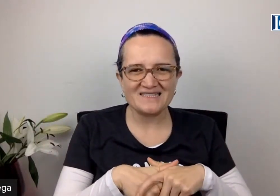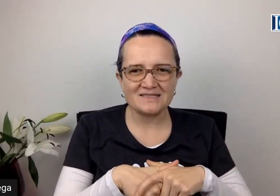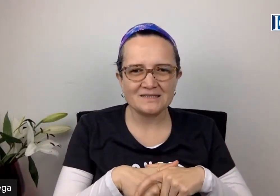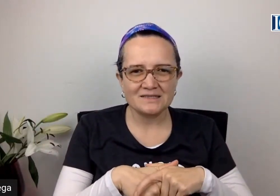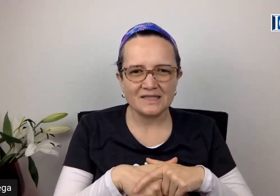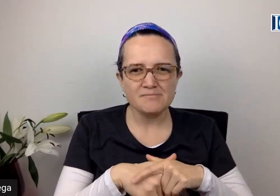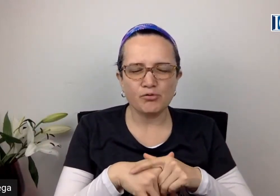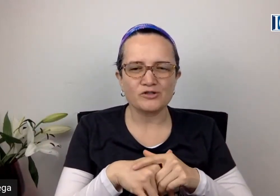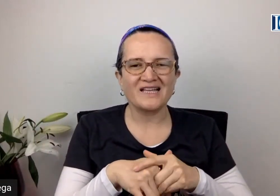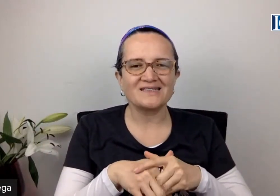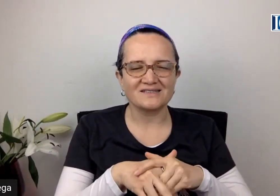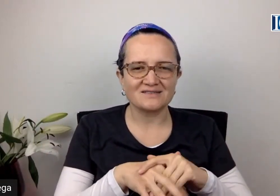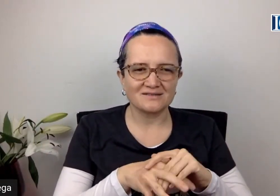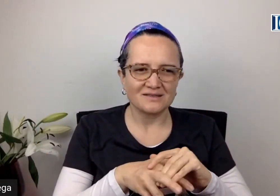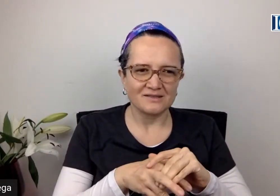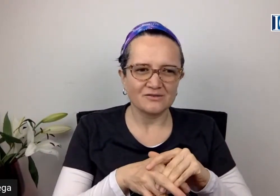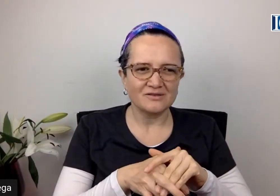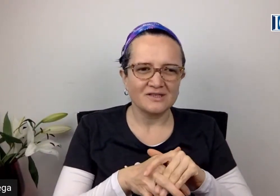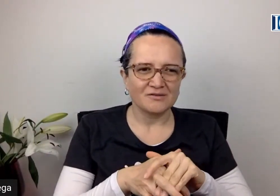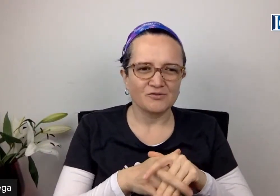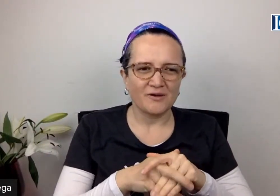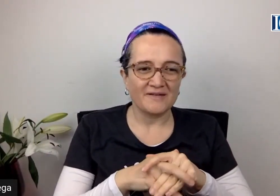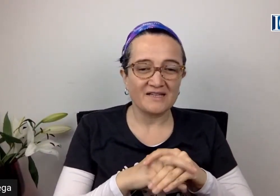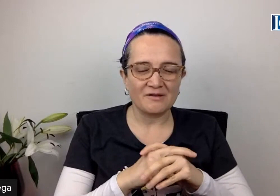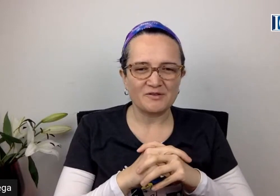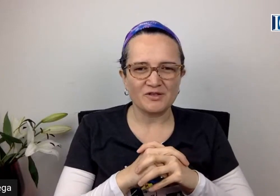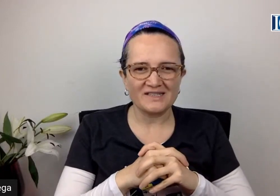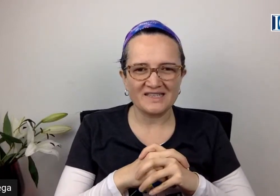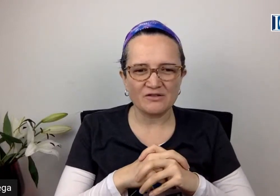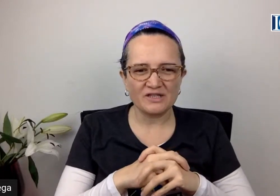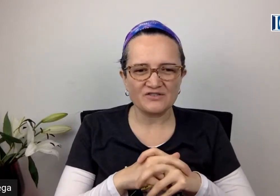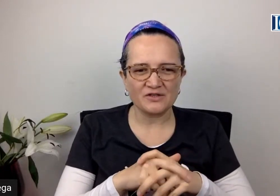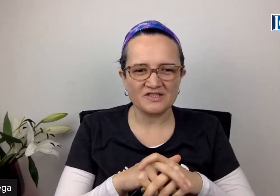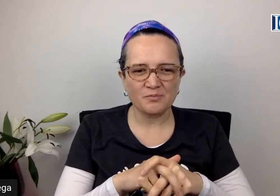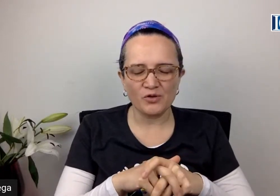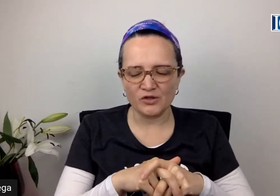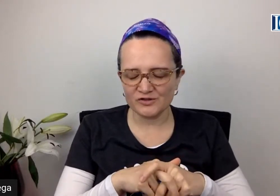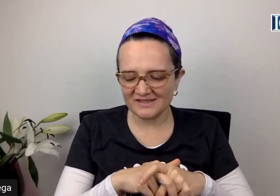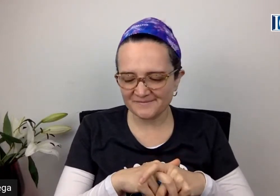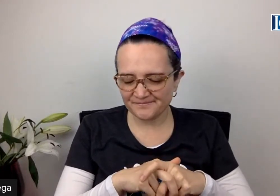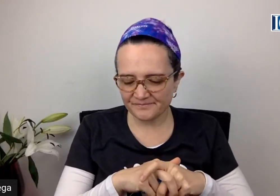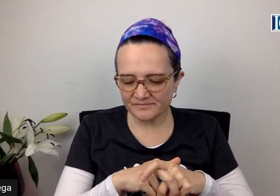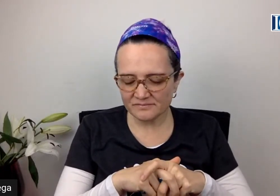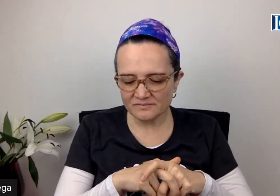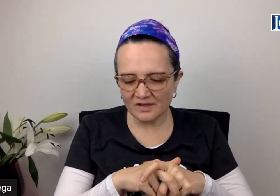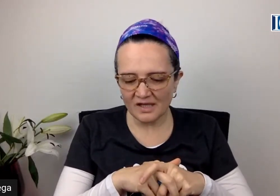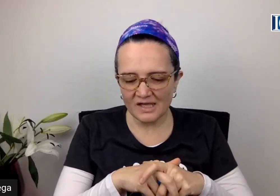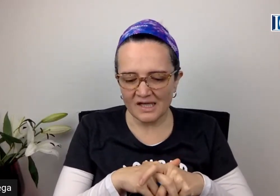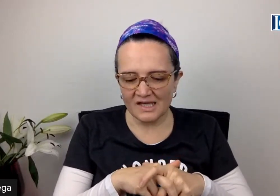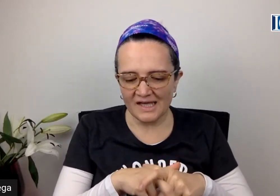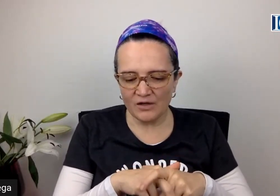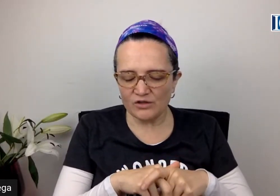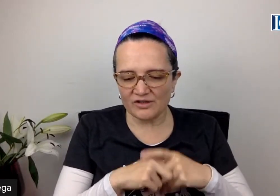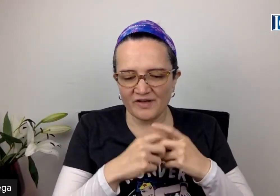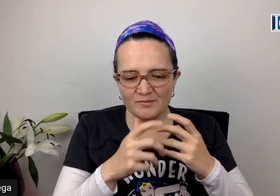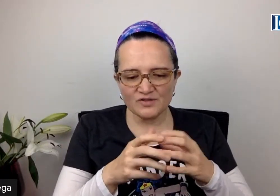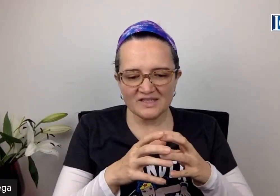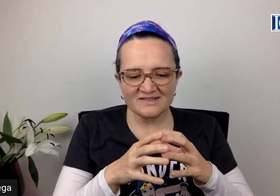importantes, ¿no? Cuando uno habla de que es una persona que tiene conexiones poderosas. Y a lo que nos referimos en este